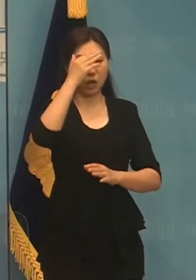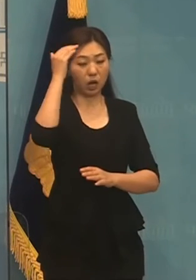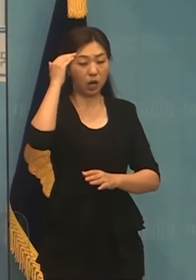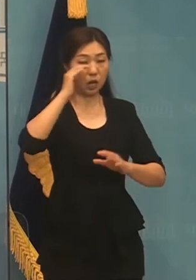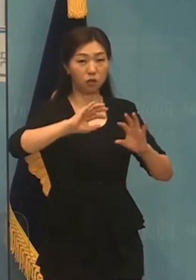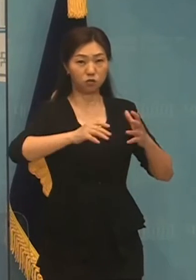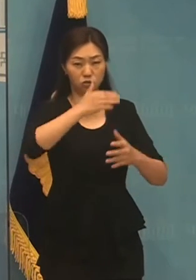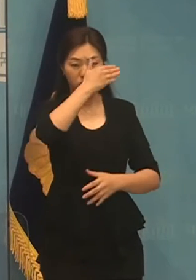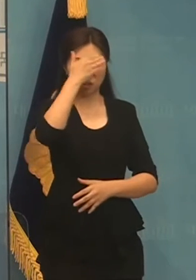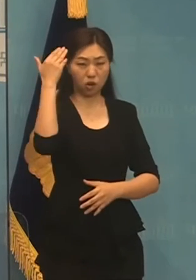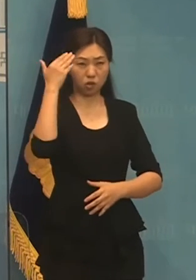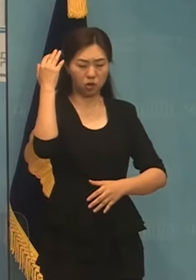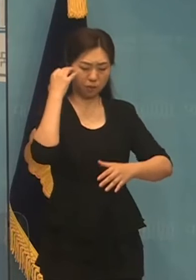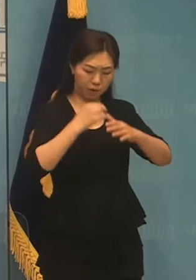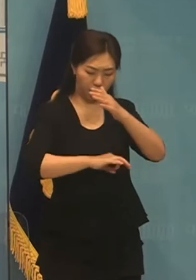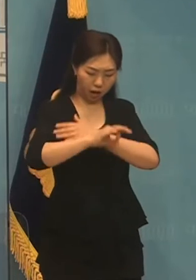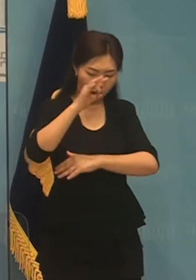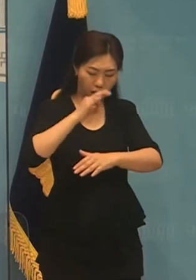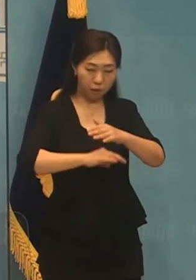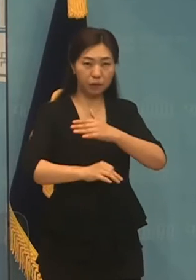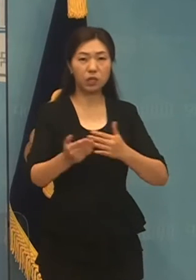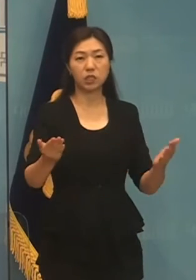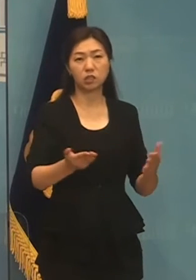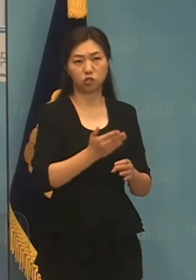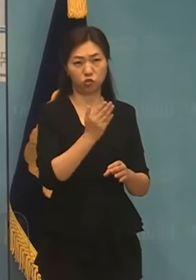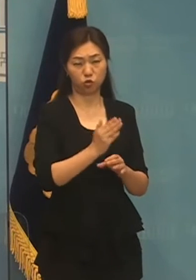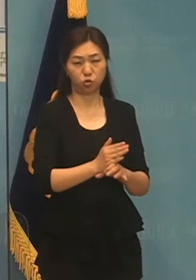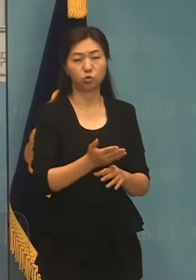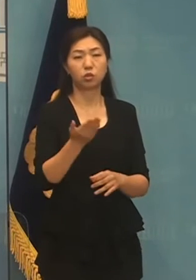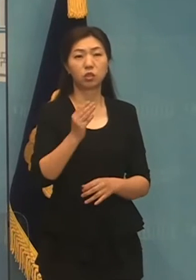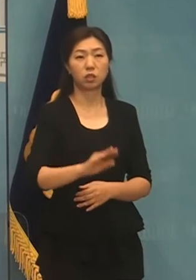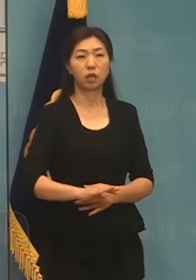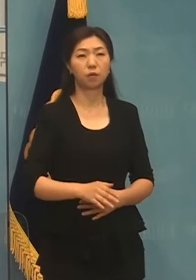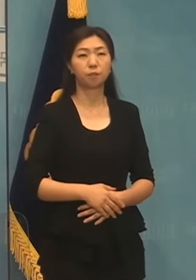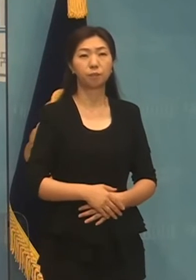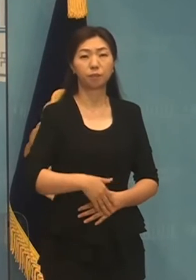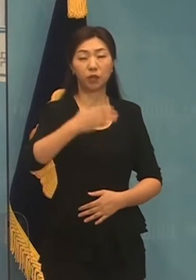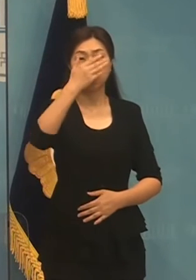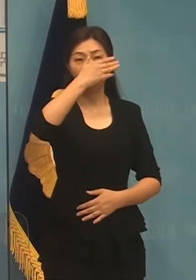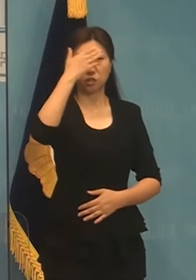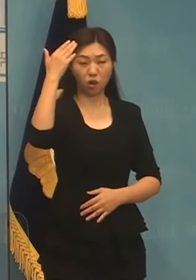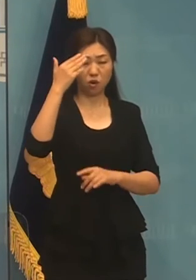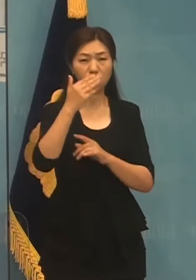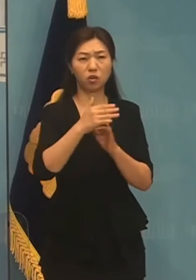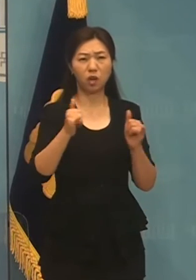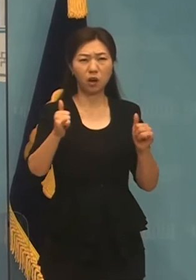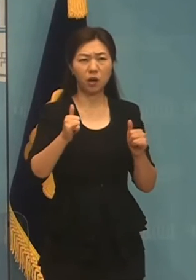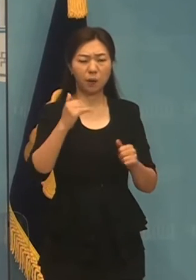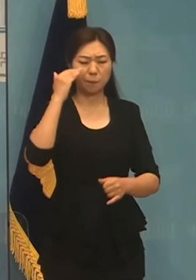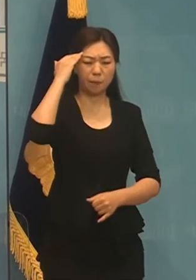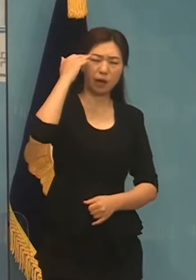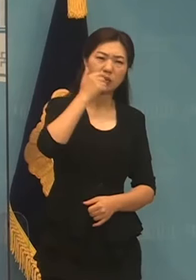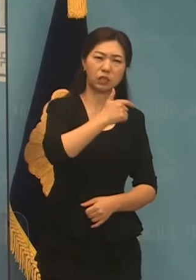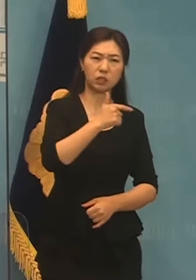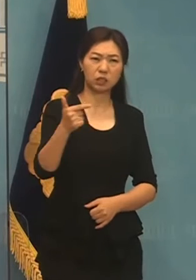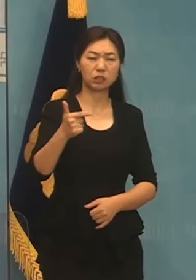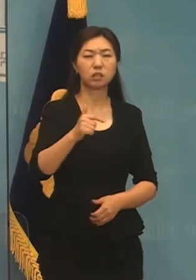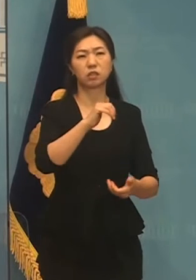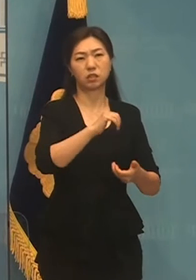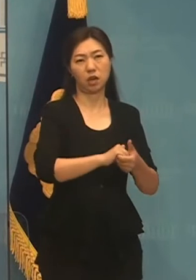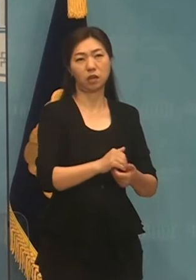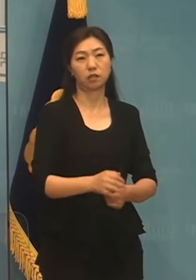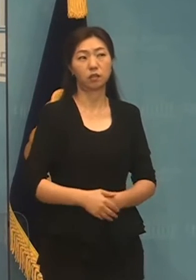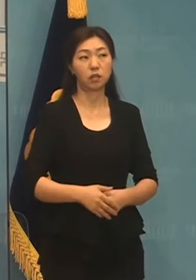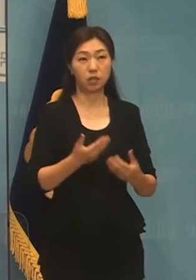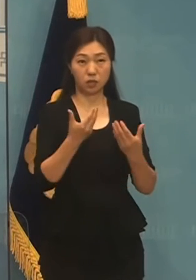52시간 노동시간 비결적 규제가 청년들의 발목을 삼는 웃지 못한 일이 벌어지고 있습니다. 예를